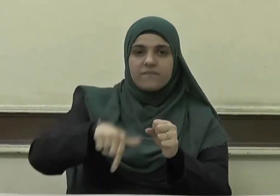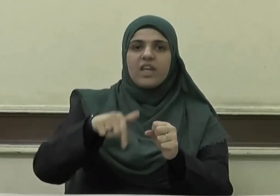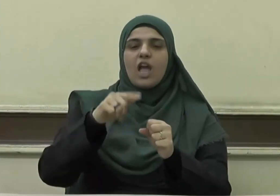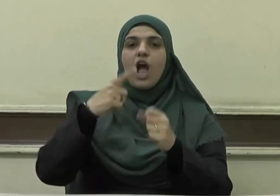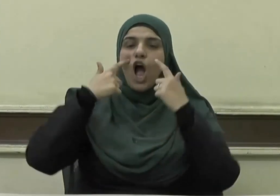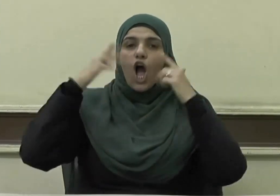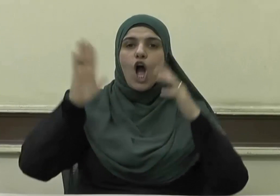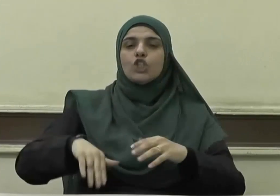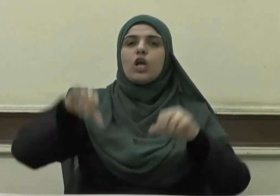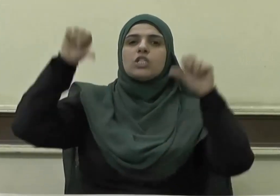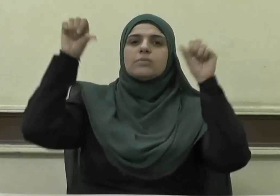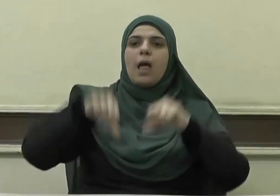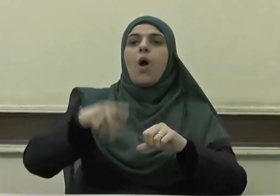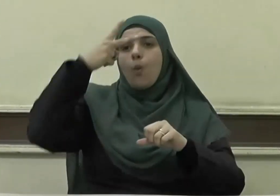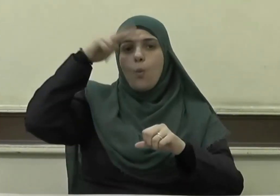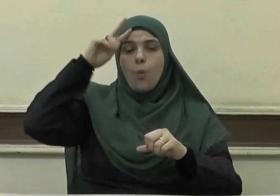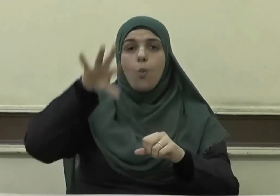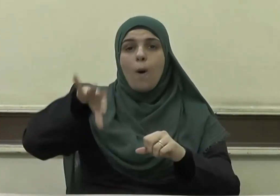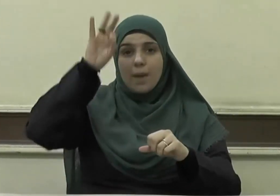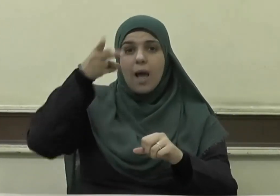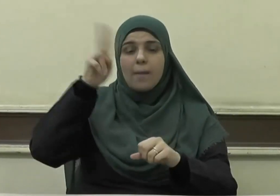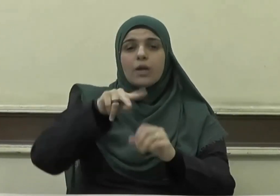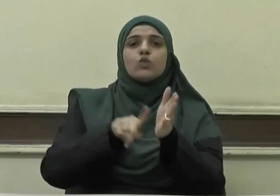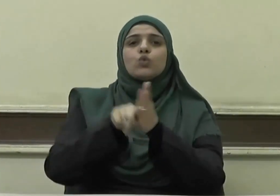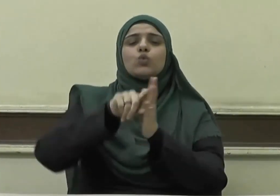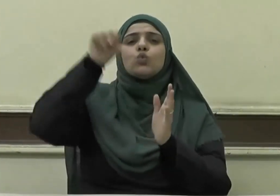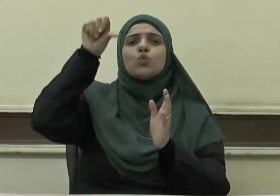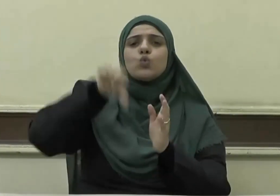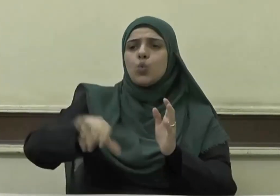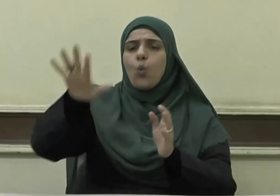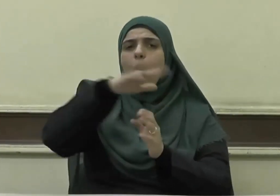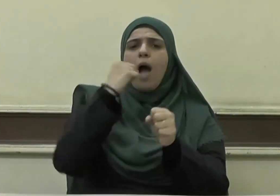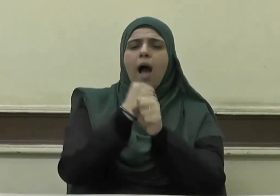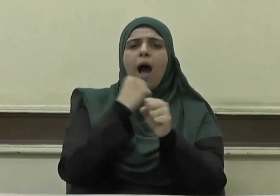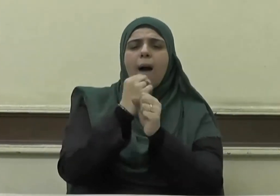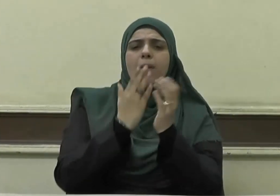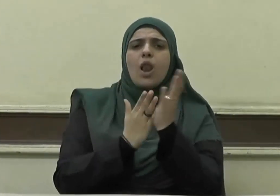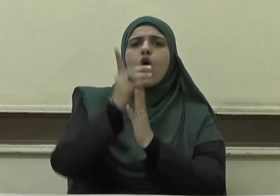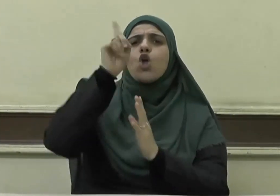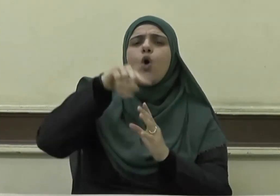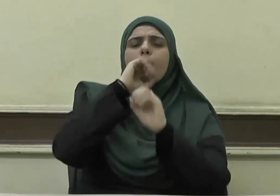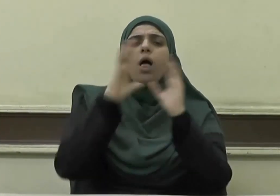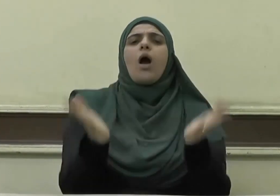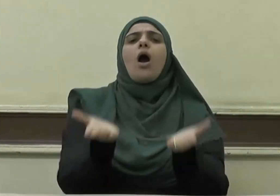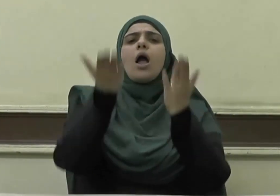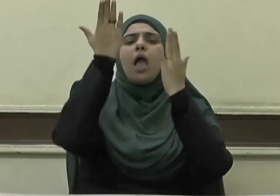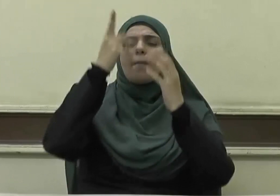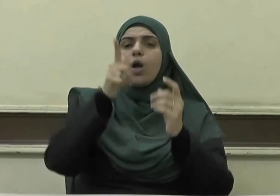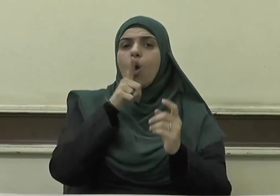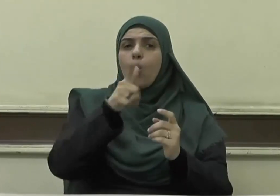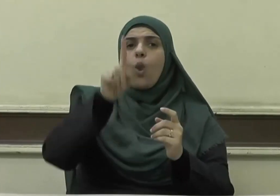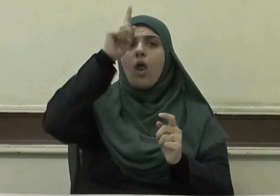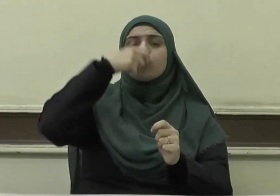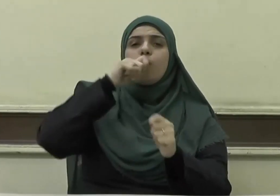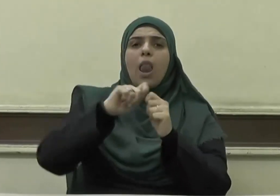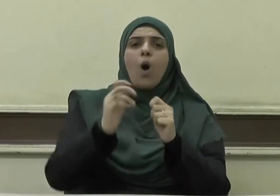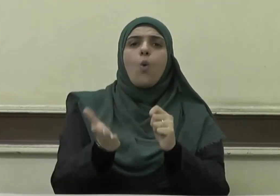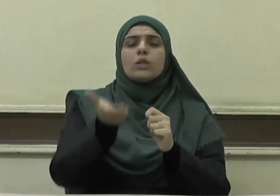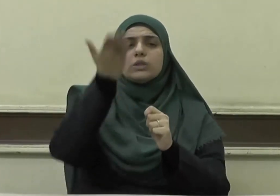ومنها سوء المصير يوم القيامة يقول تعالى إن